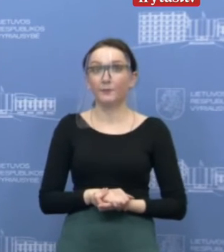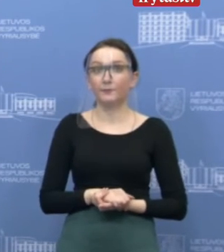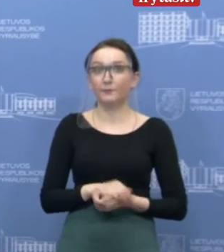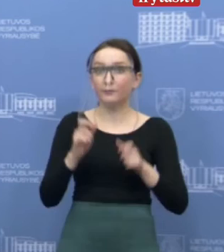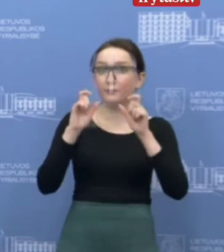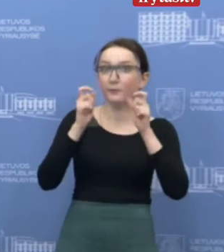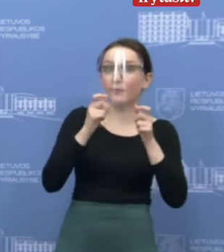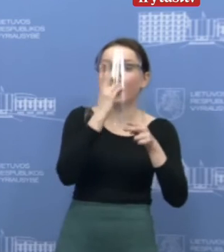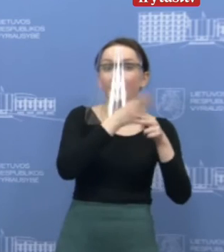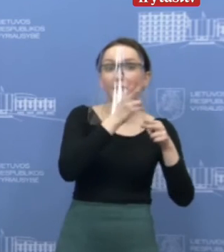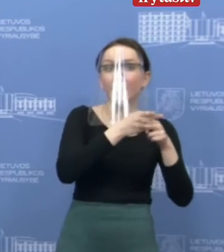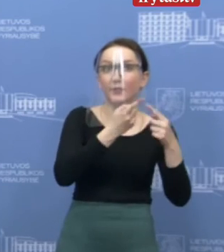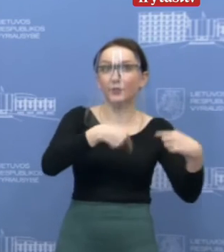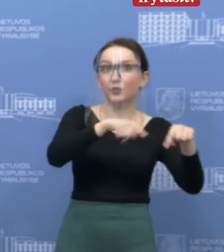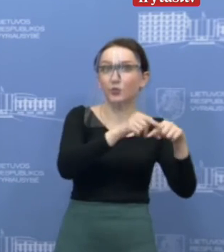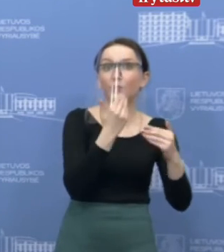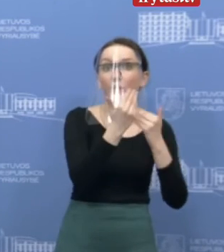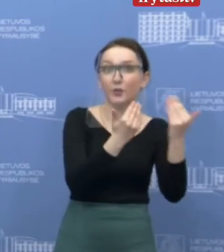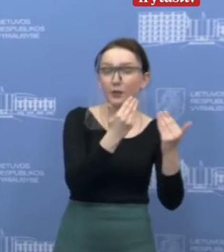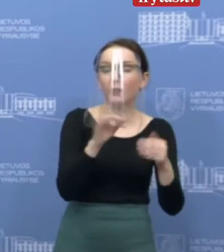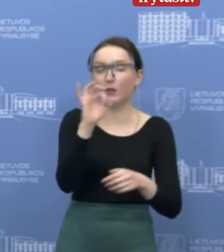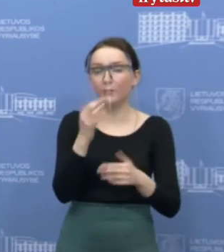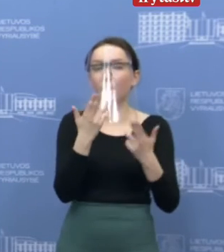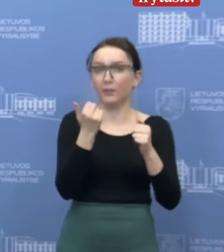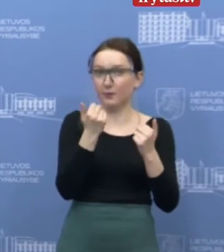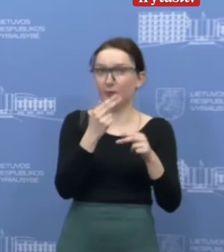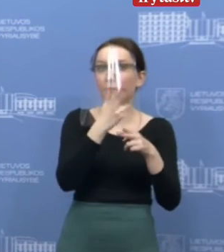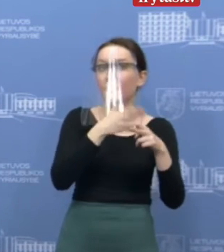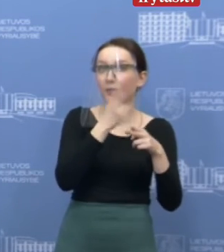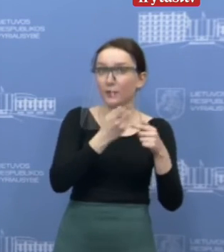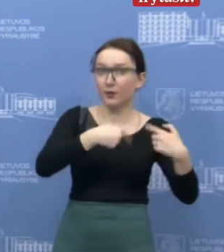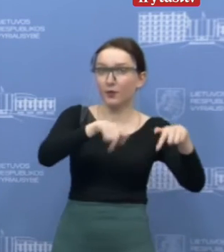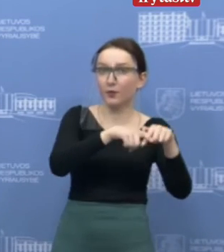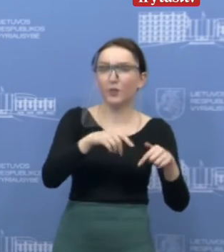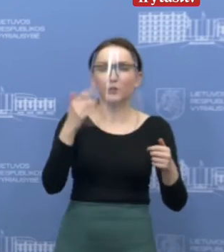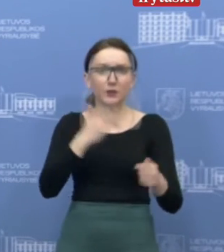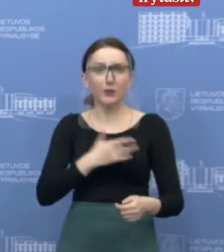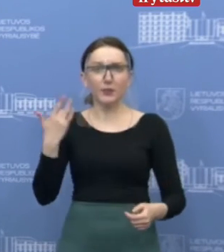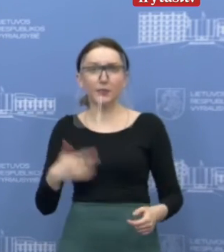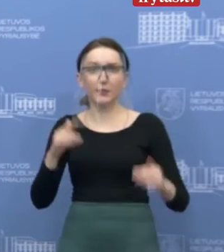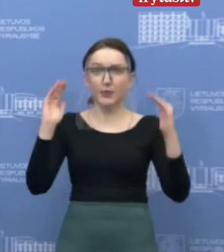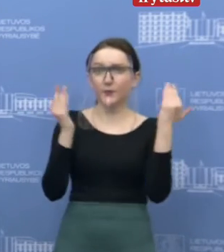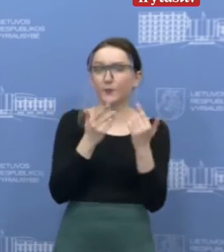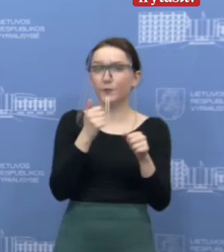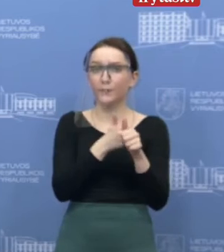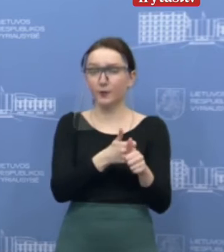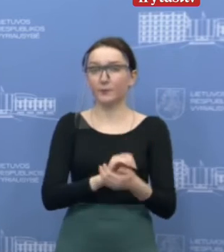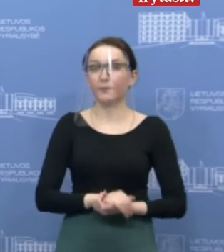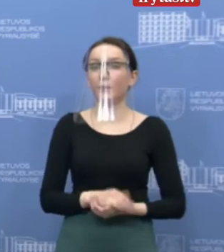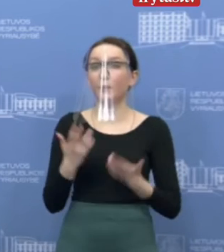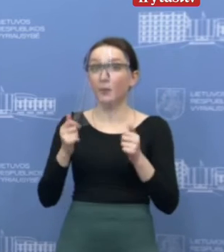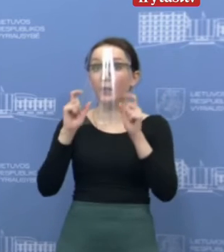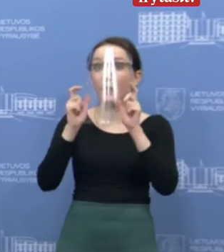sergančių paklausėte? Sergančių būtent, kurie laikosi griežtosą vizoliaciją. Taip,